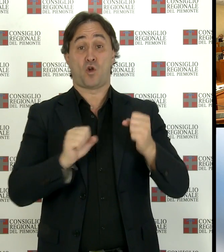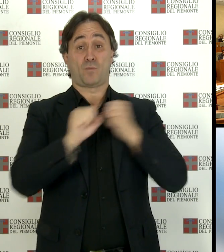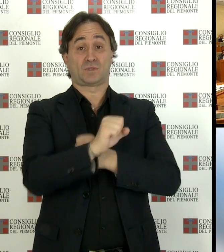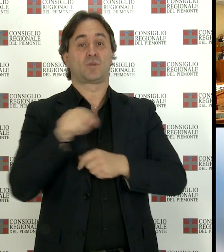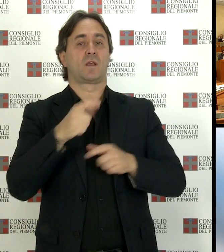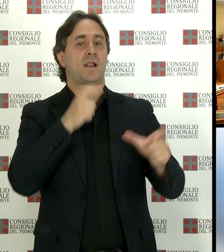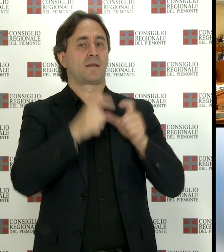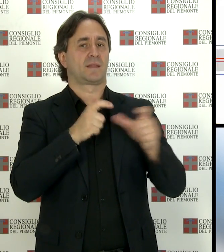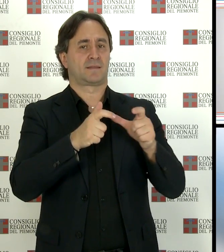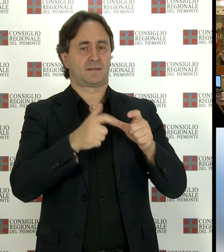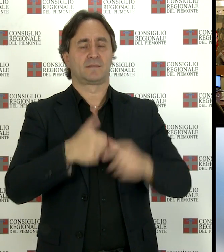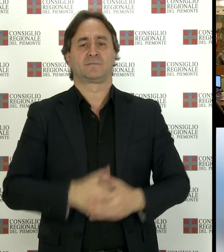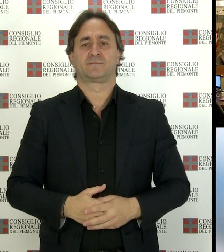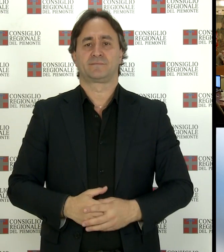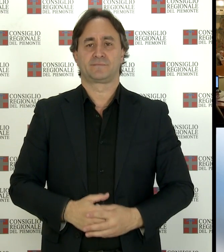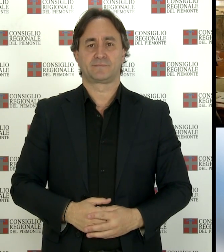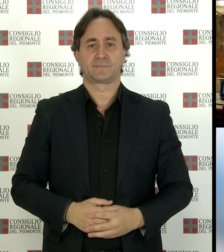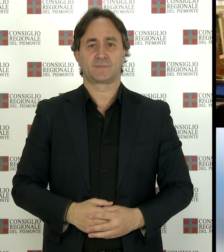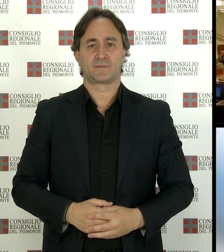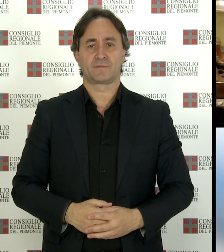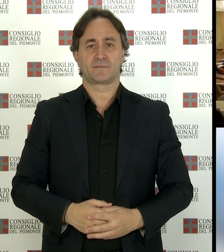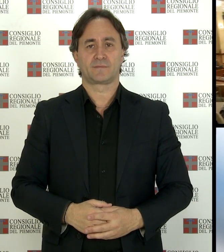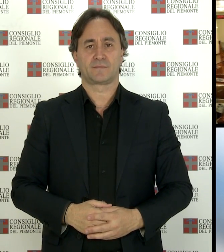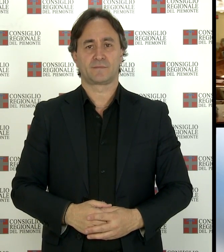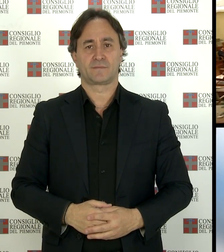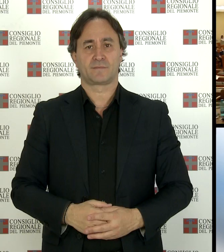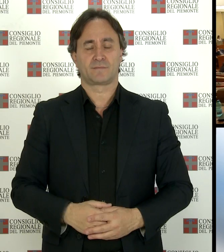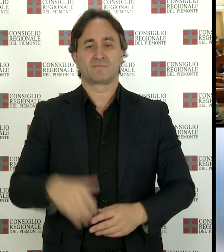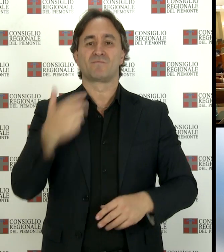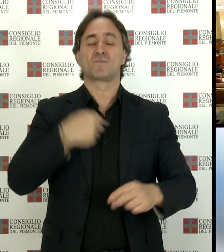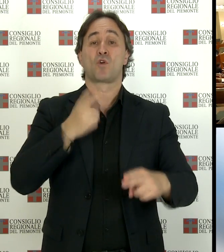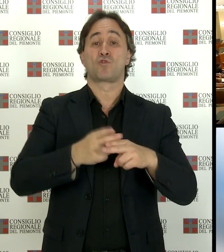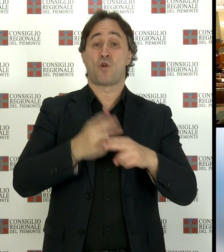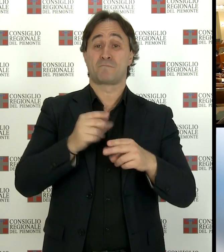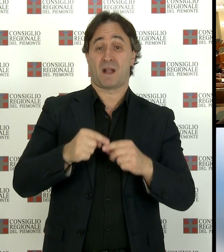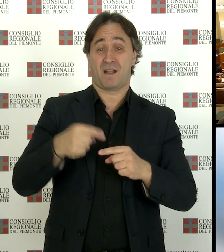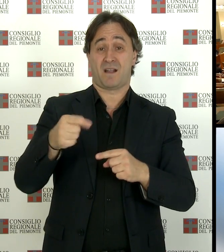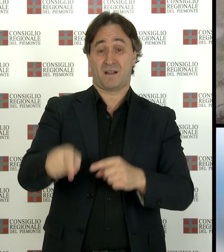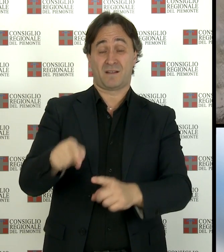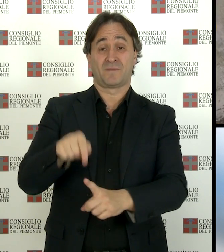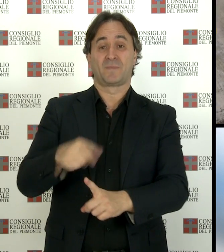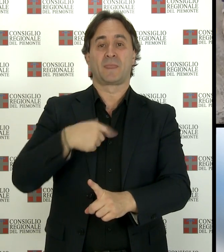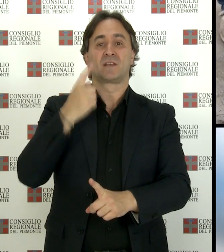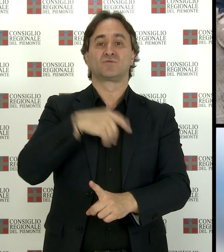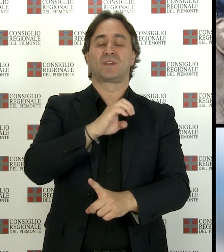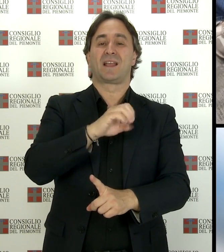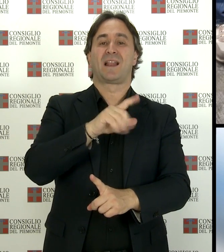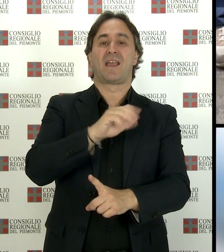e indirittura di arrivo a roma il decreto che ridefinisce i lea i livelli essenziali di